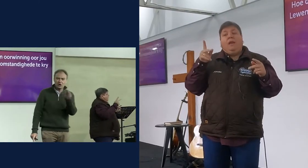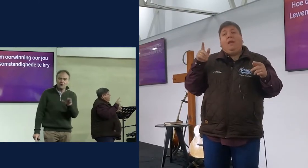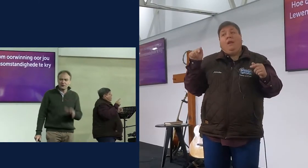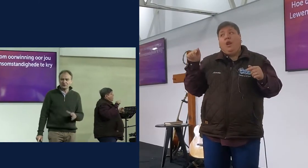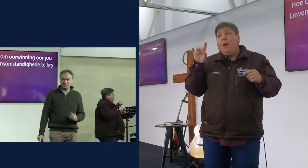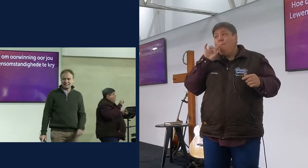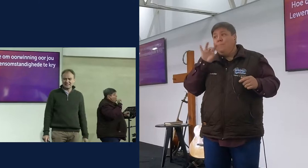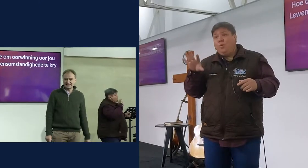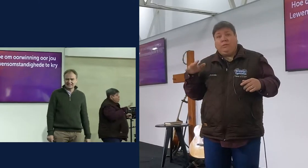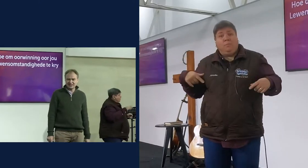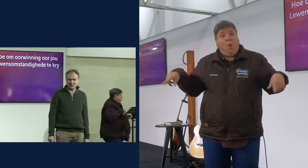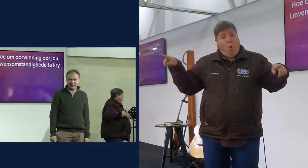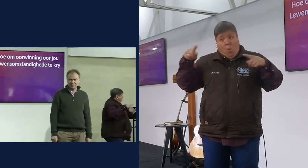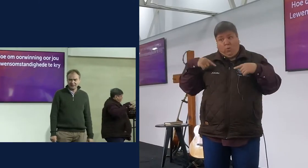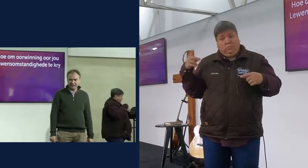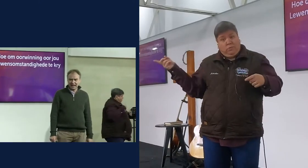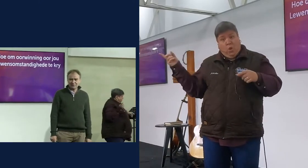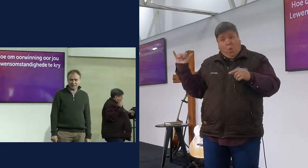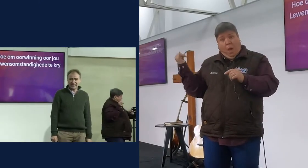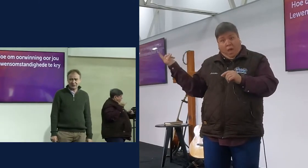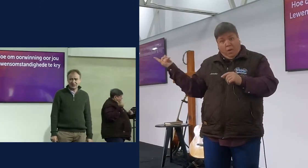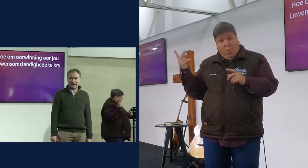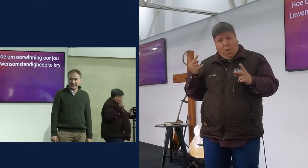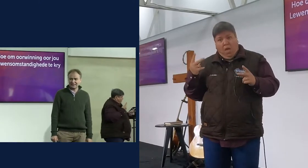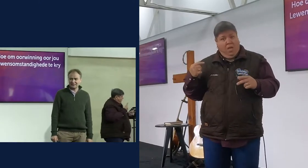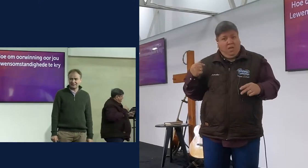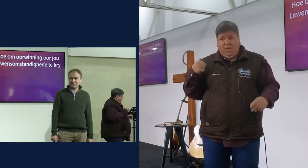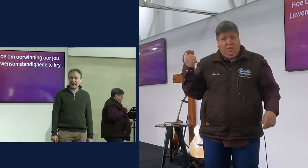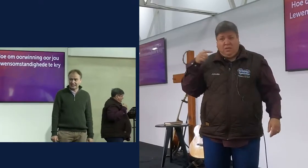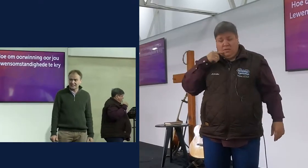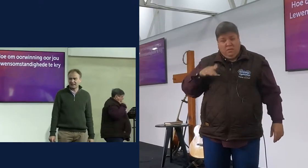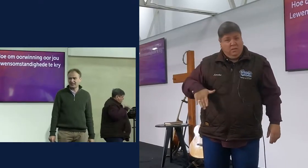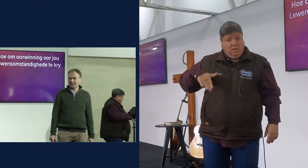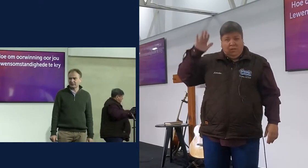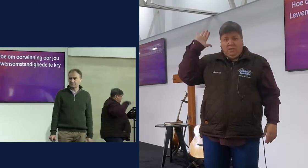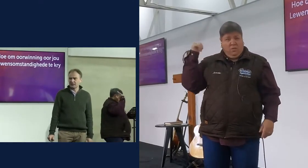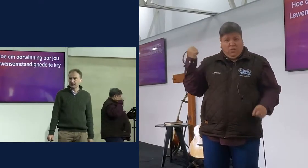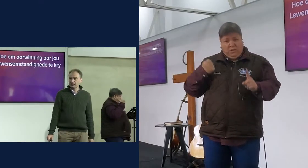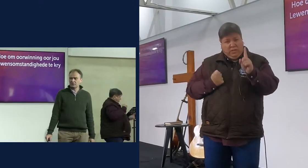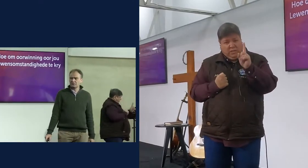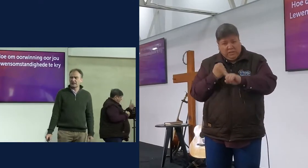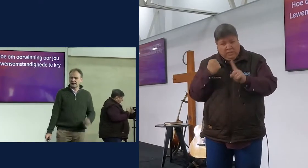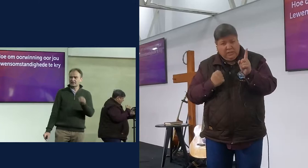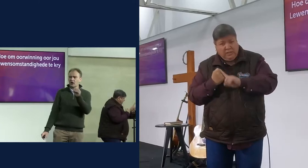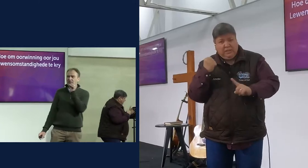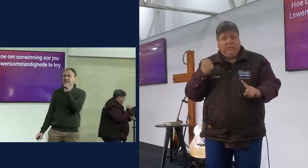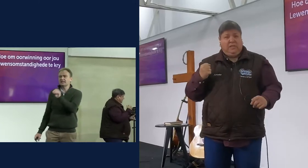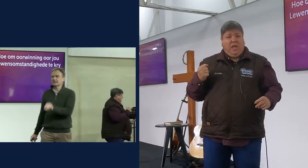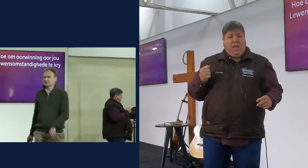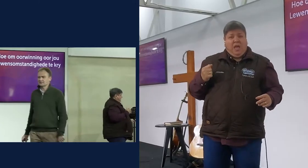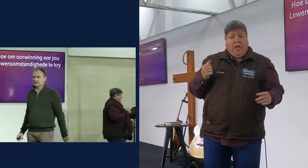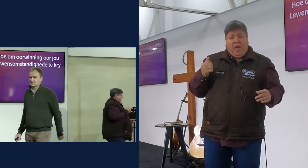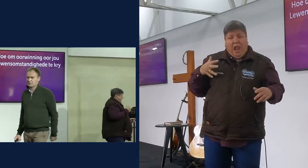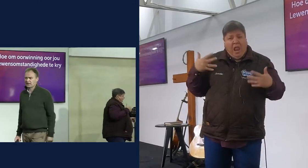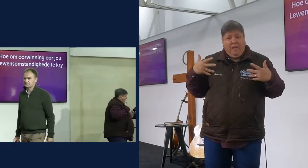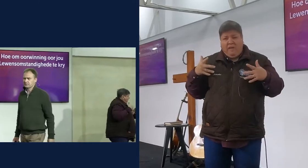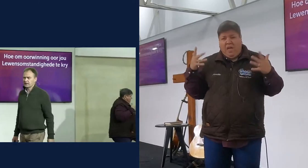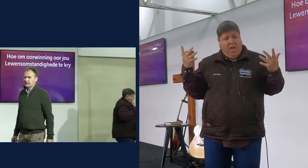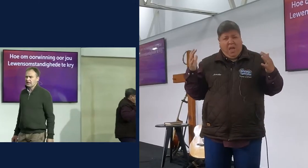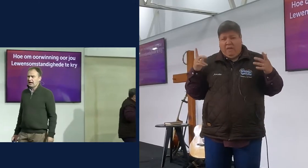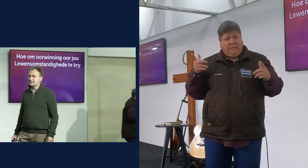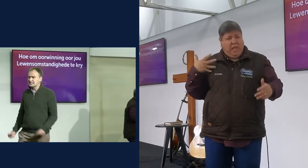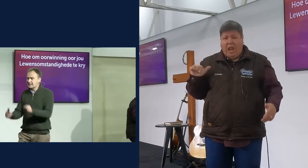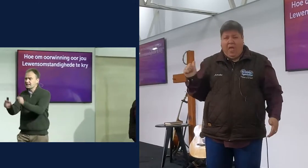maar vir die klomp van ons wat hier sitte, en sê, hoorie, ek moest daaraf beklaai het, vir alles in my leven, wil ek dag net hierdie ding thuisbring,